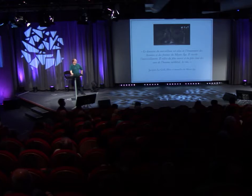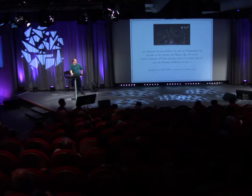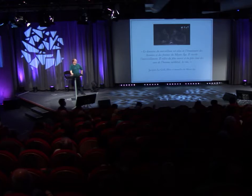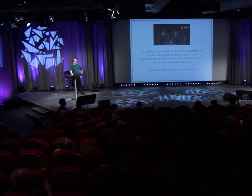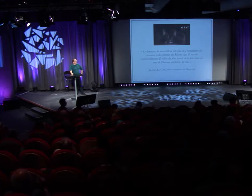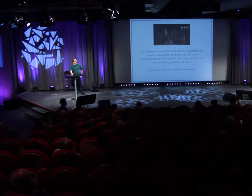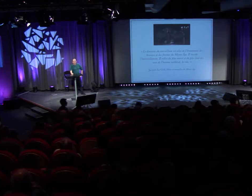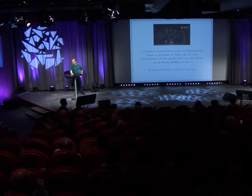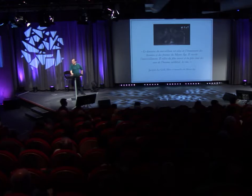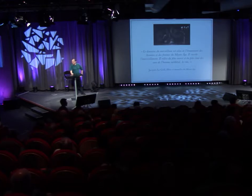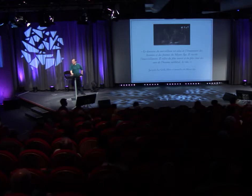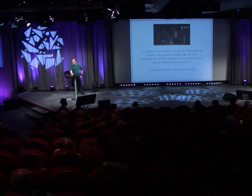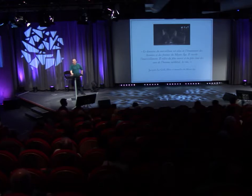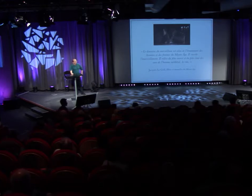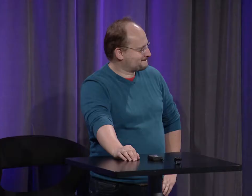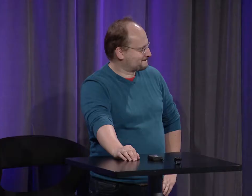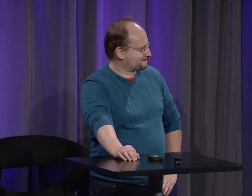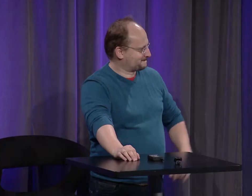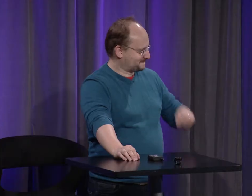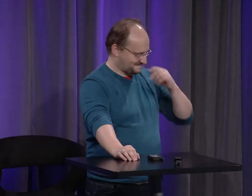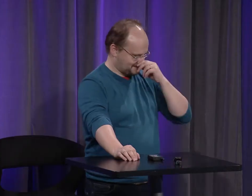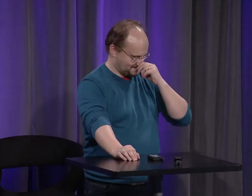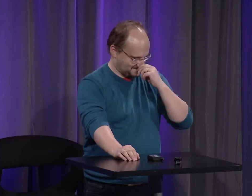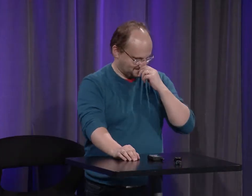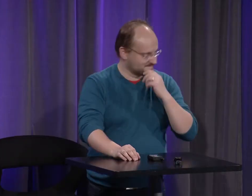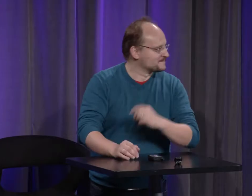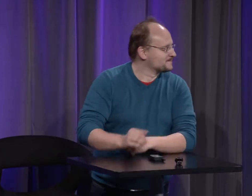et ce qui se passait au Moyen-Âge donc je vais le faire en miroir non c